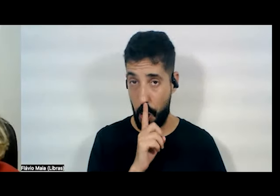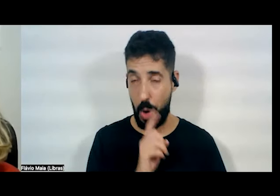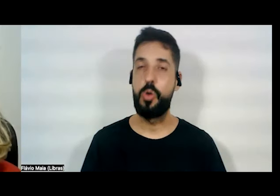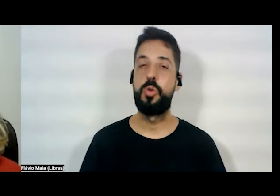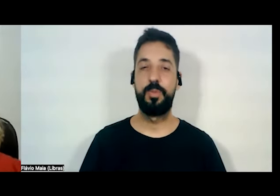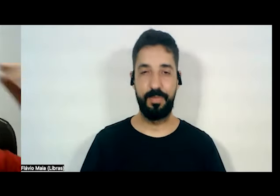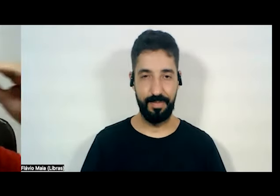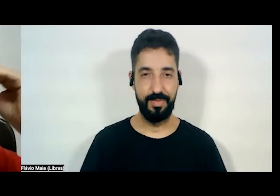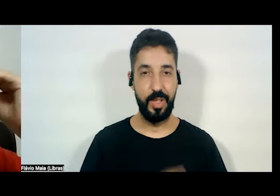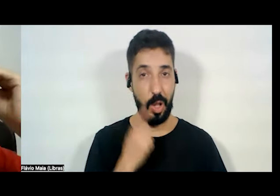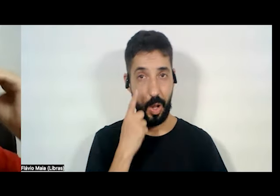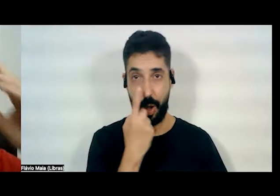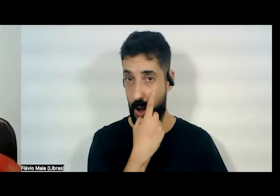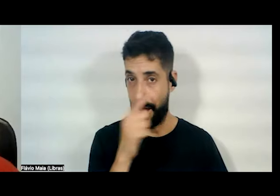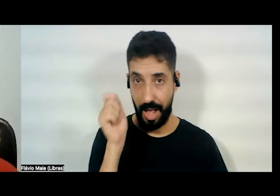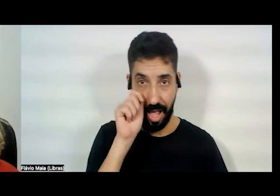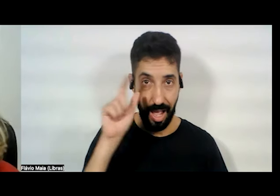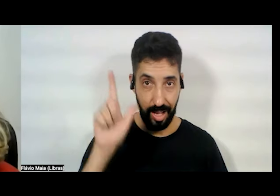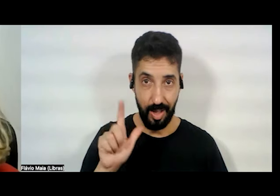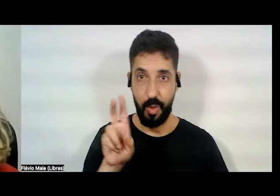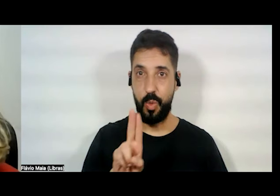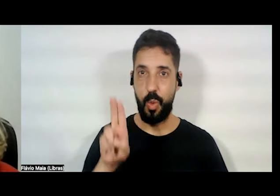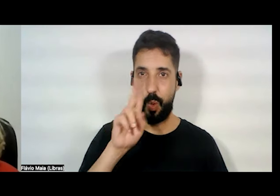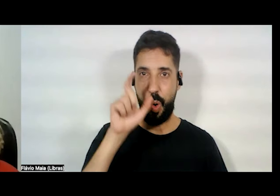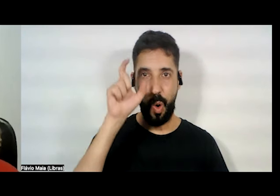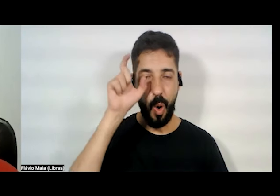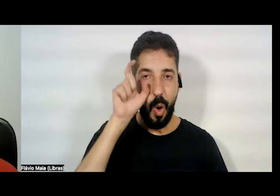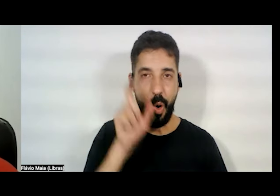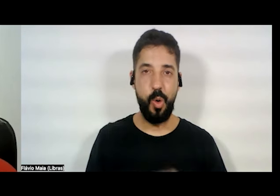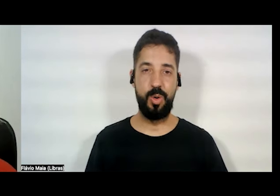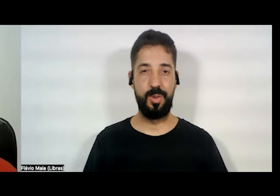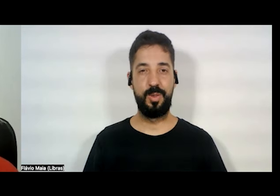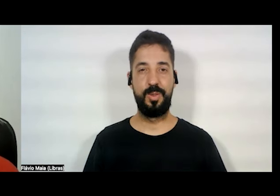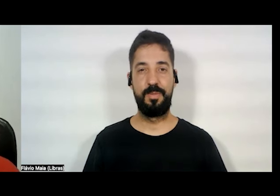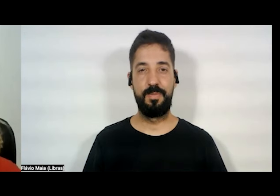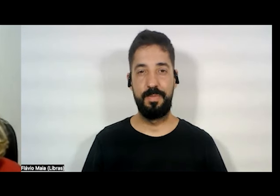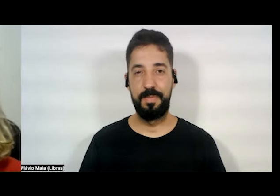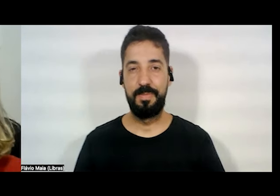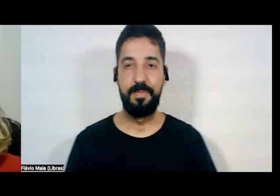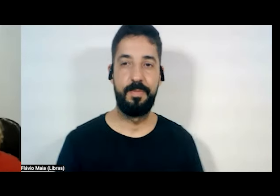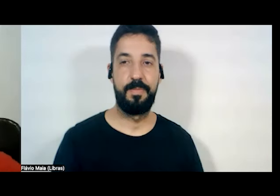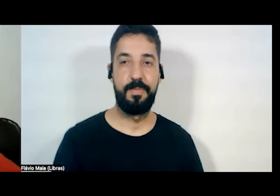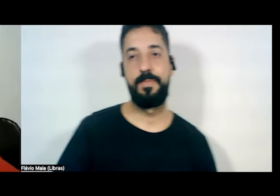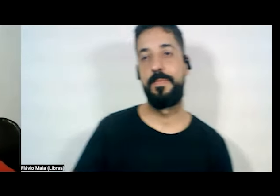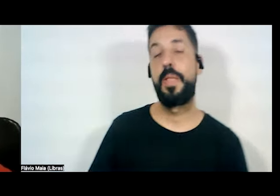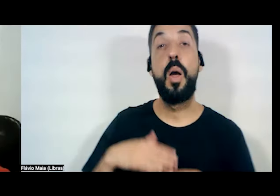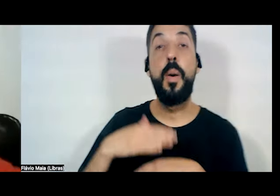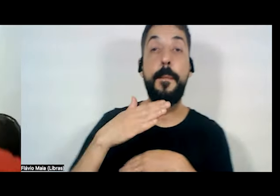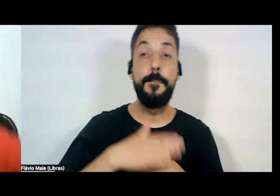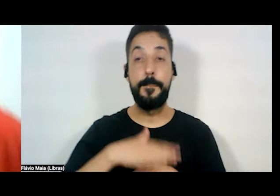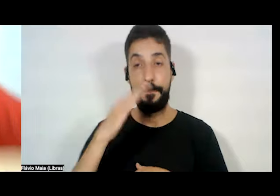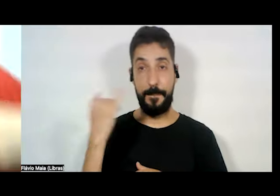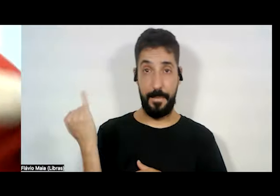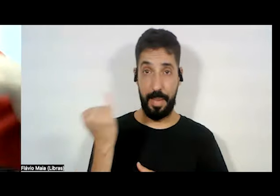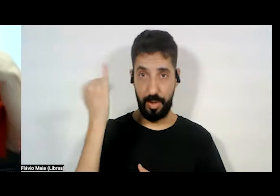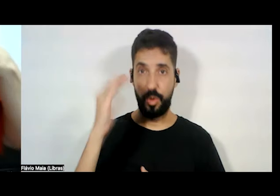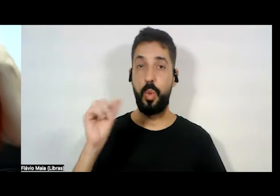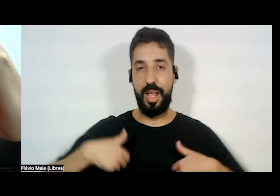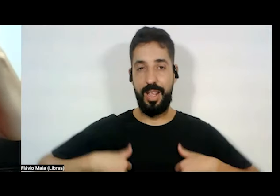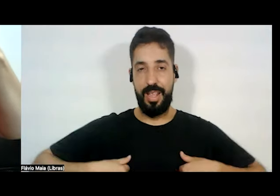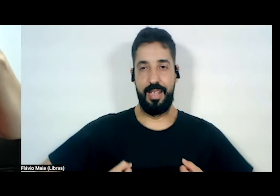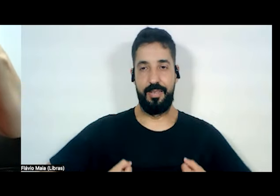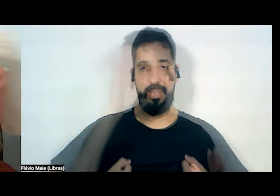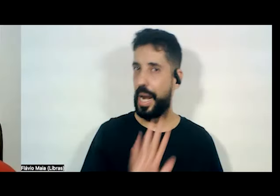olhos azuis, estou de óculos, enfim, mas o mais importante, hoje eu estou com a camiseta também do